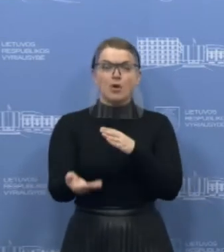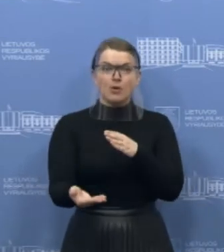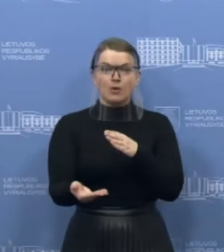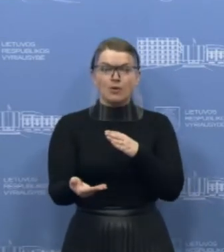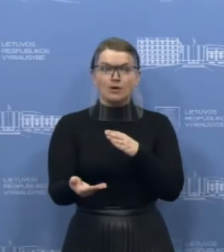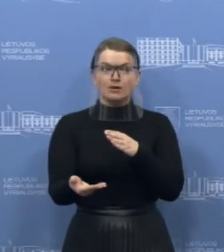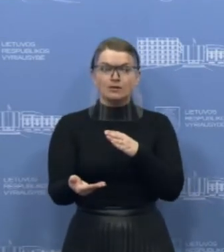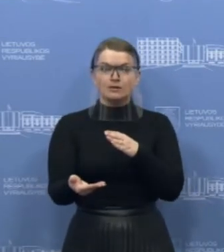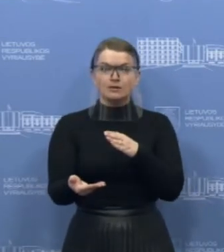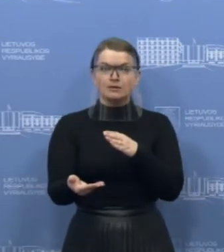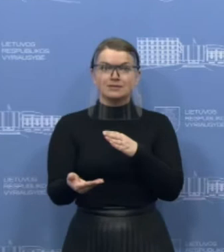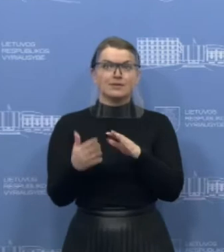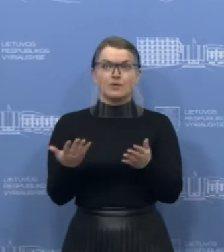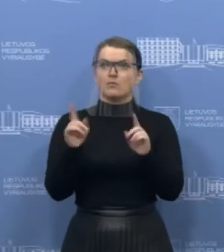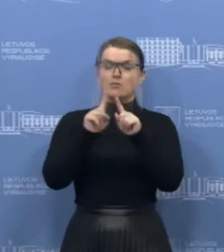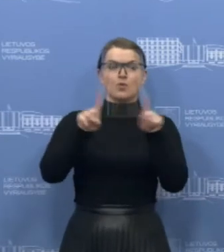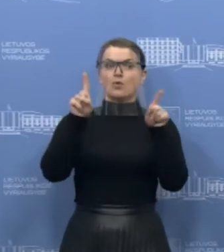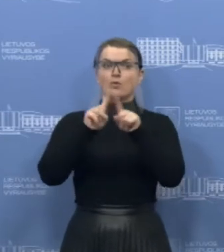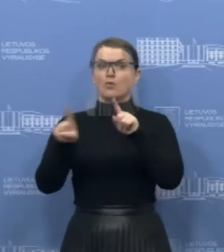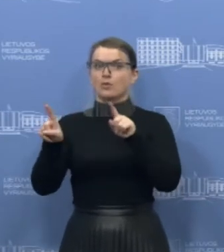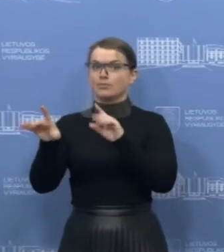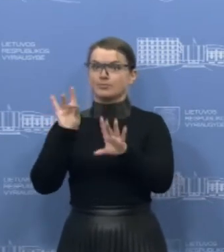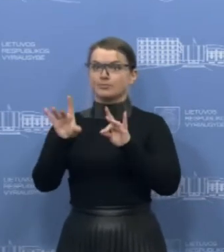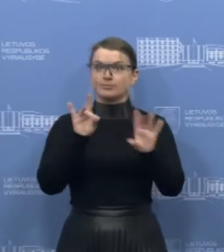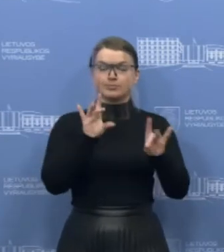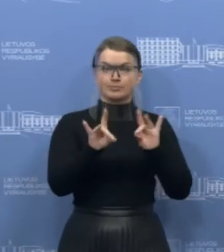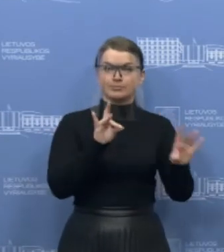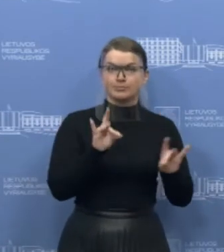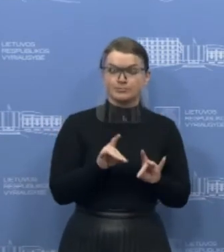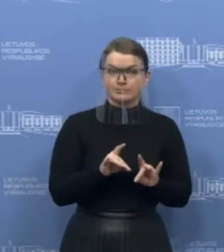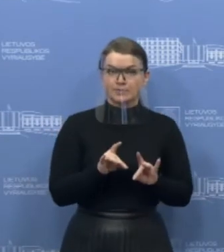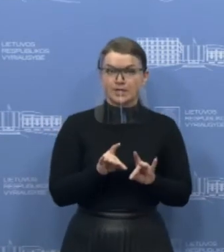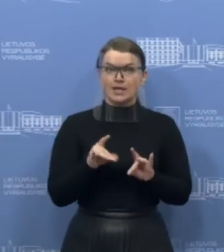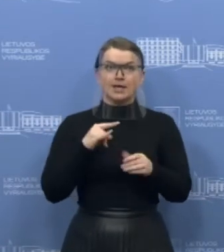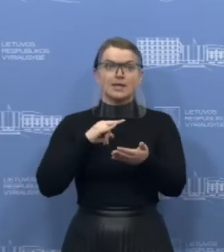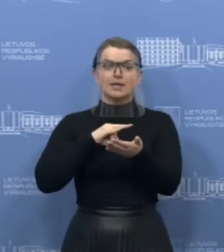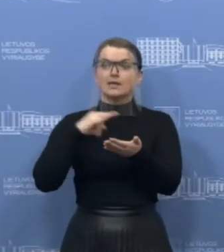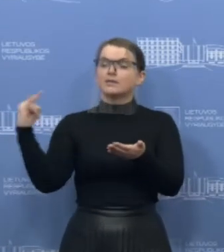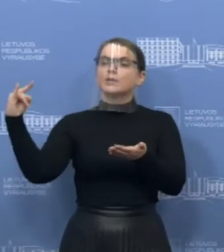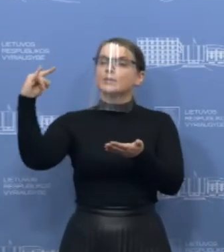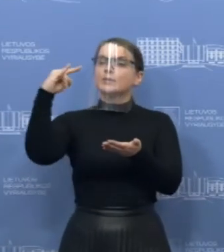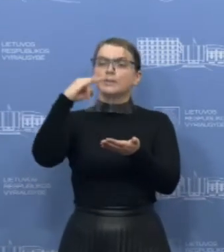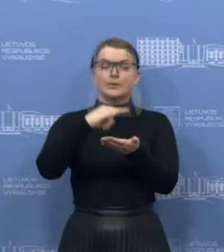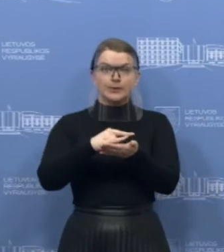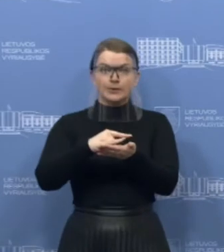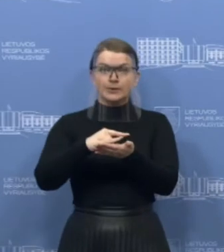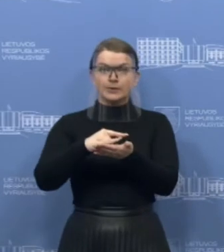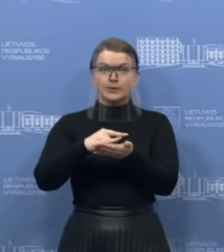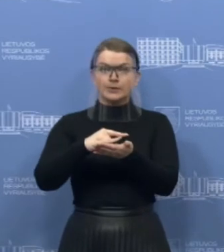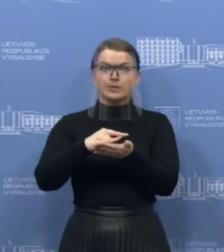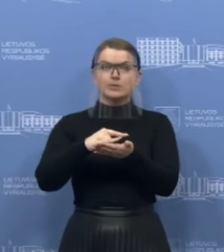organizuoti praktiškai šimties tvarka, į tos skrydžius buvo keleiviai